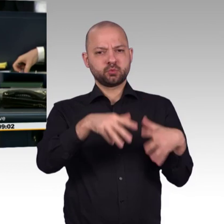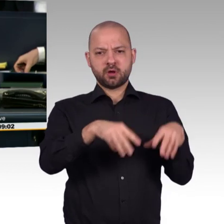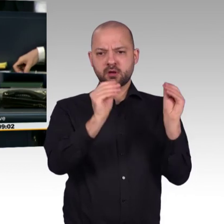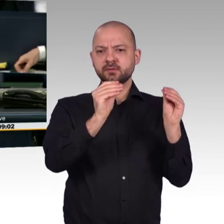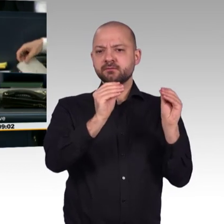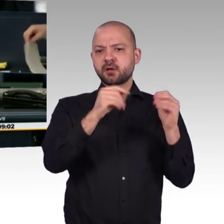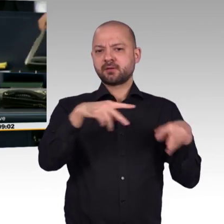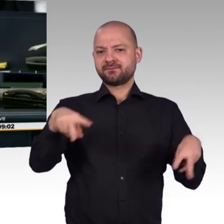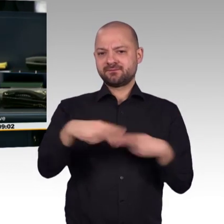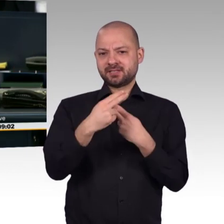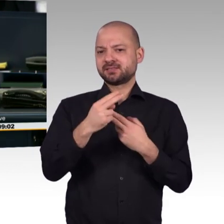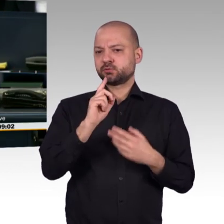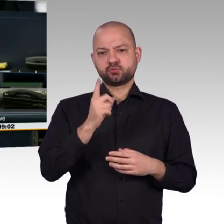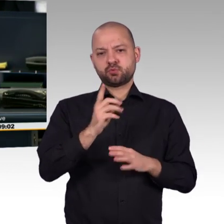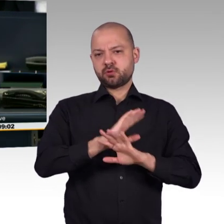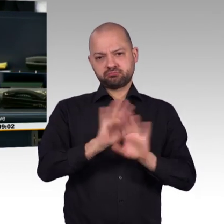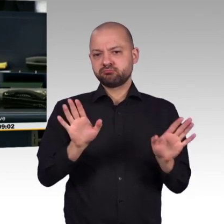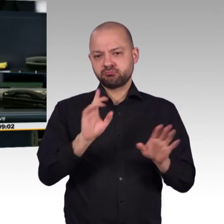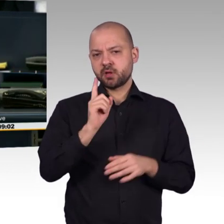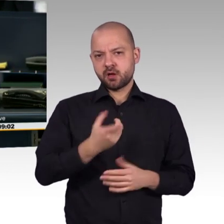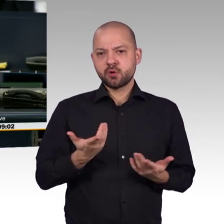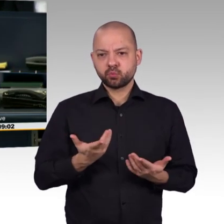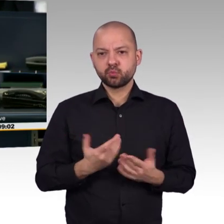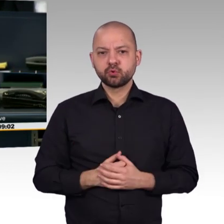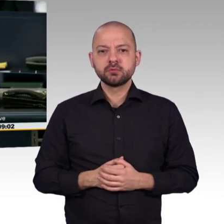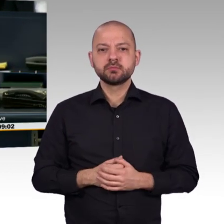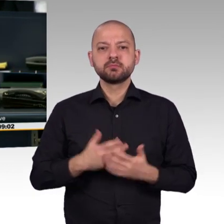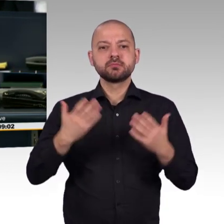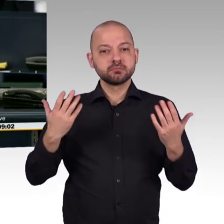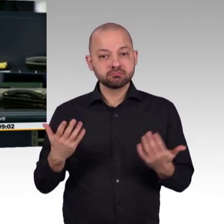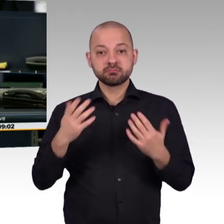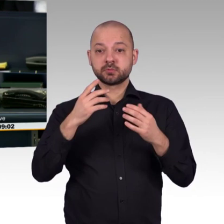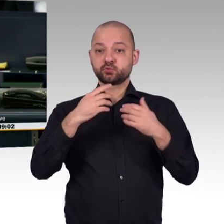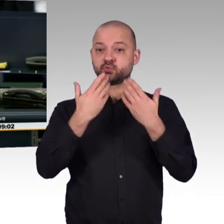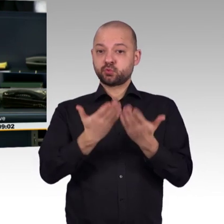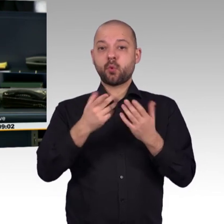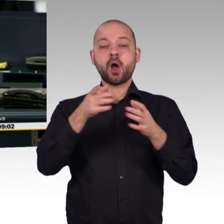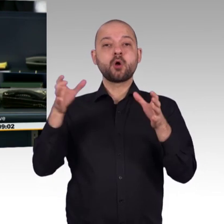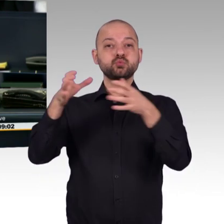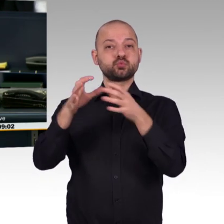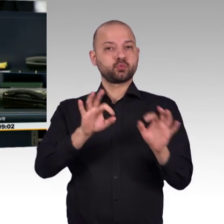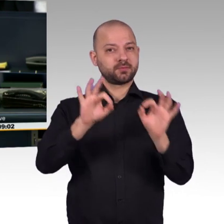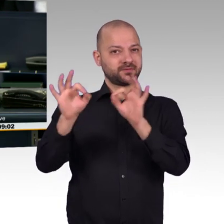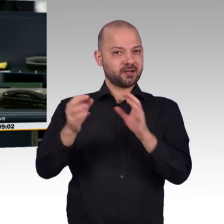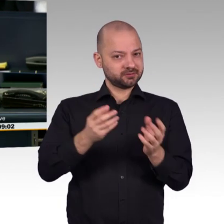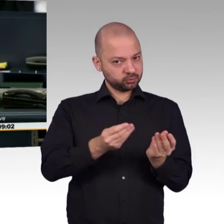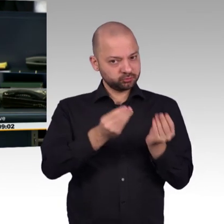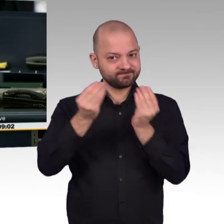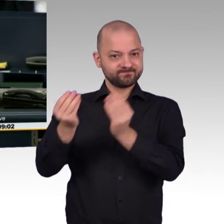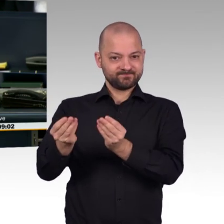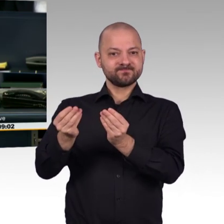Werte Kolleginnen und Kollegen, auf der Ehrentribüne haben der Präsident der Nationalversammlung der Republik Namibia, Herr Prof. Dr. Peter Hitewi